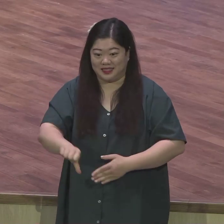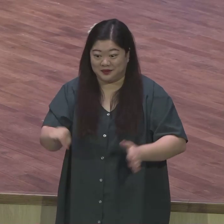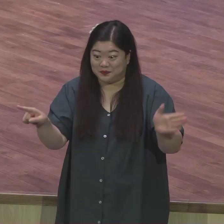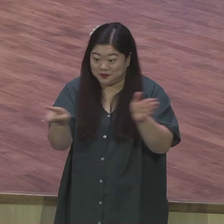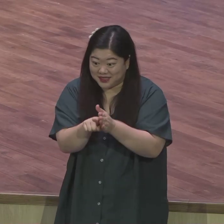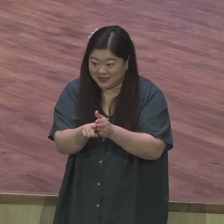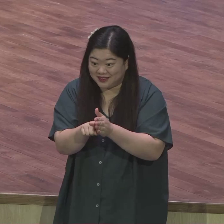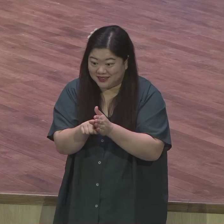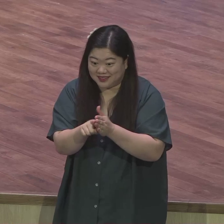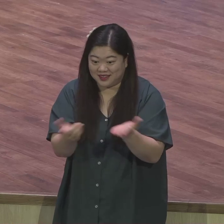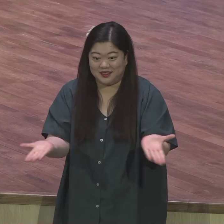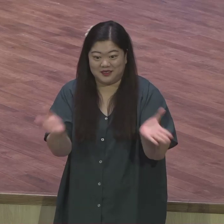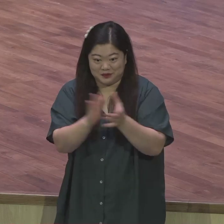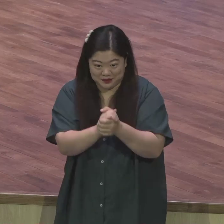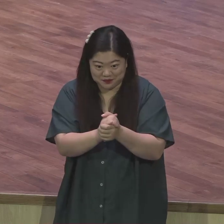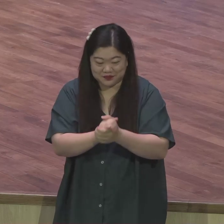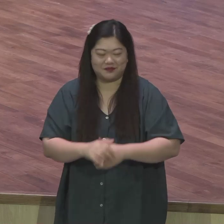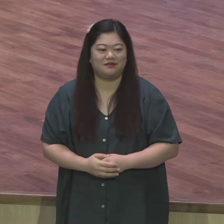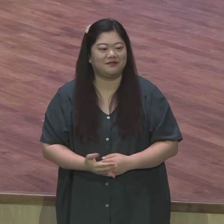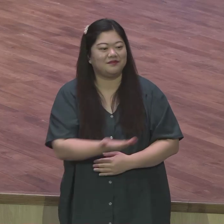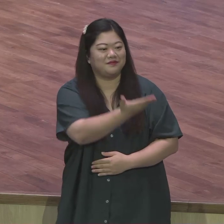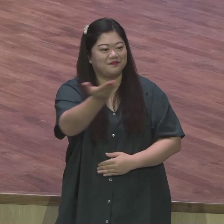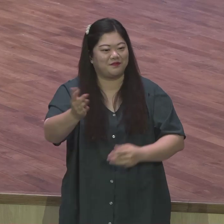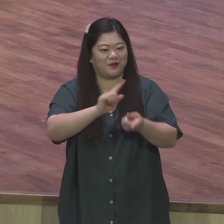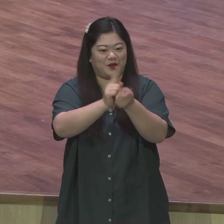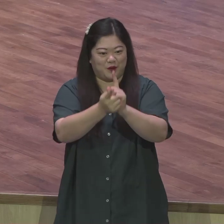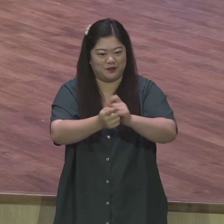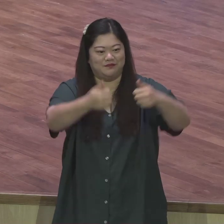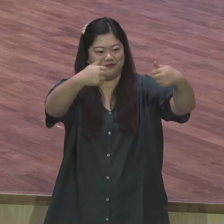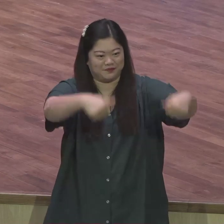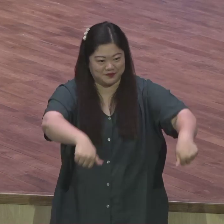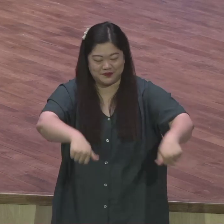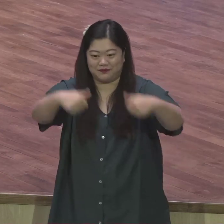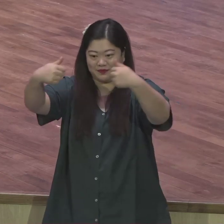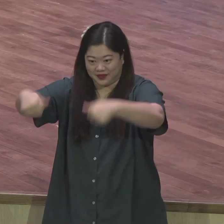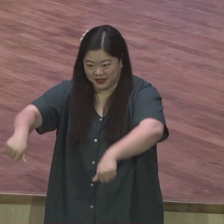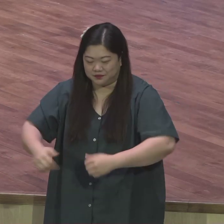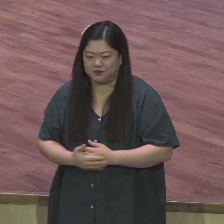해외생들도 같이 서로 인사합시다 복음의 열정을 회복합시다